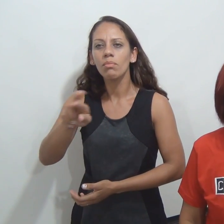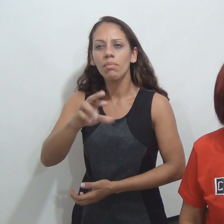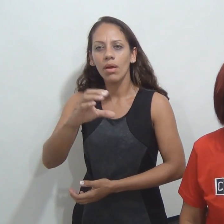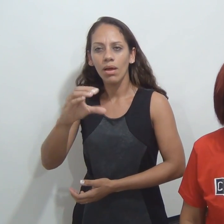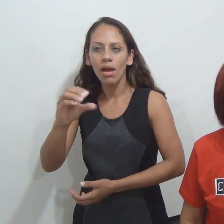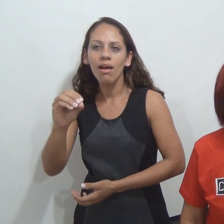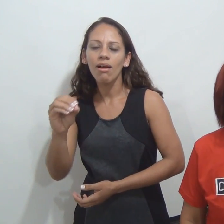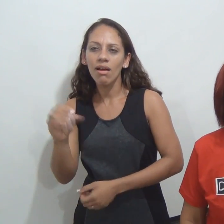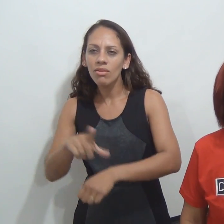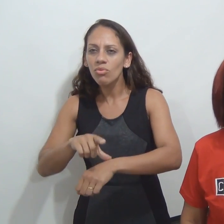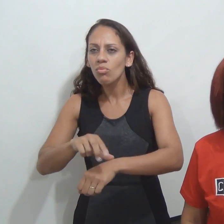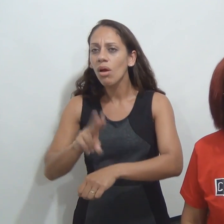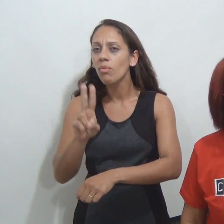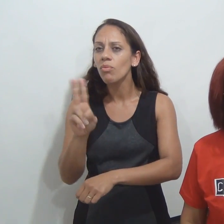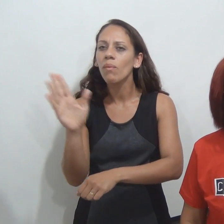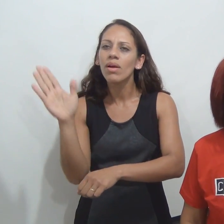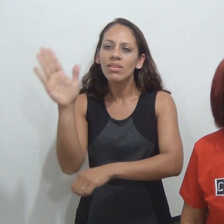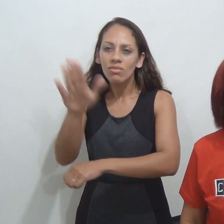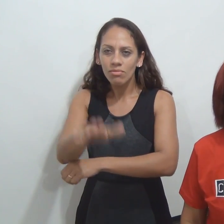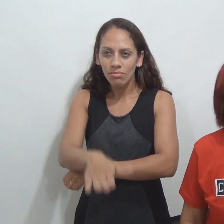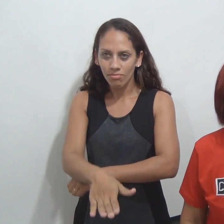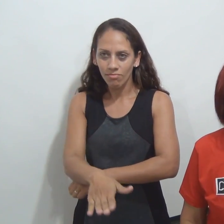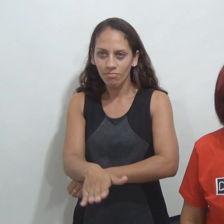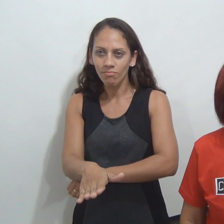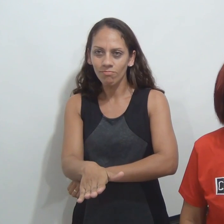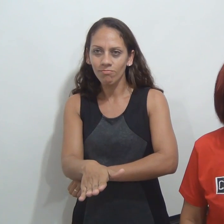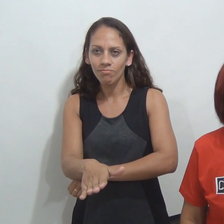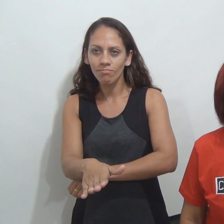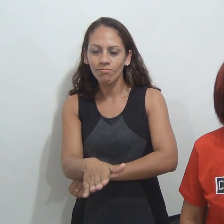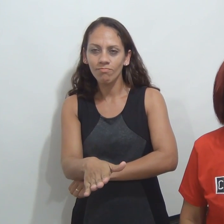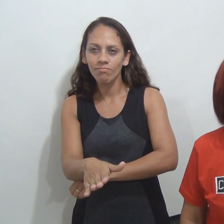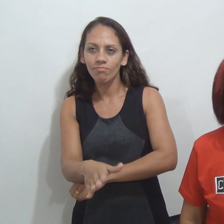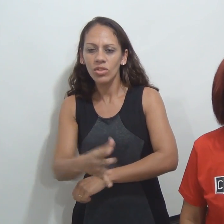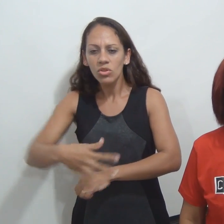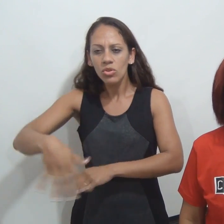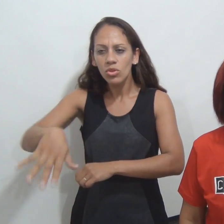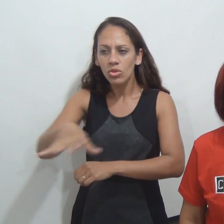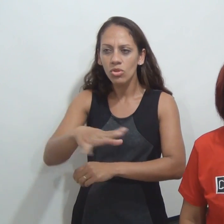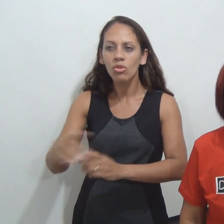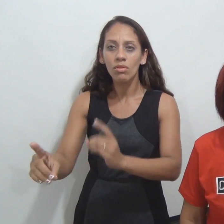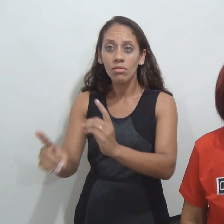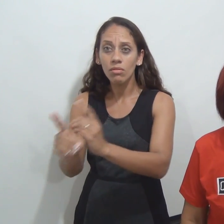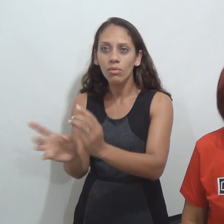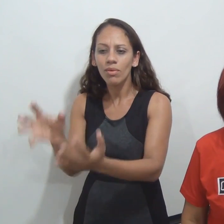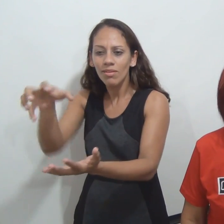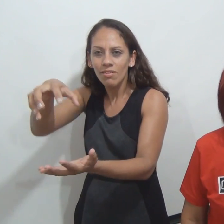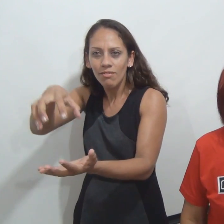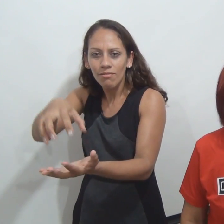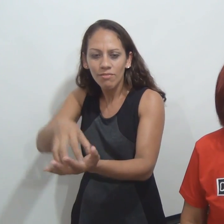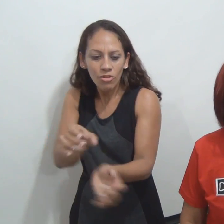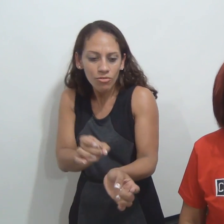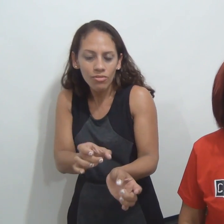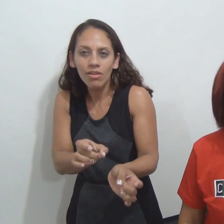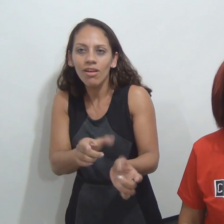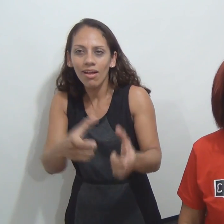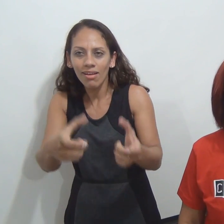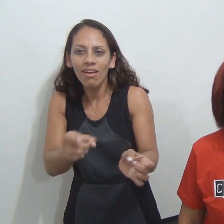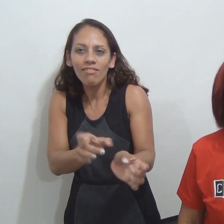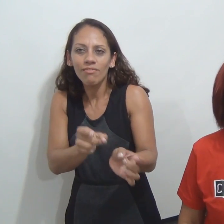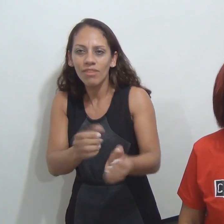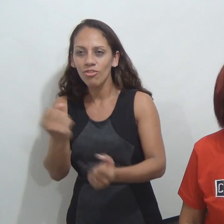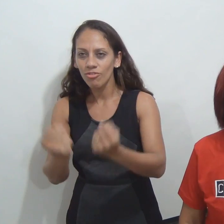aqui em Nova Iguaçu. A concentração vai ser em frente à concessionária Besouro Veículos, no bairro Esplanada. Estamos